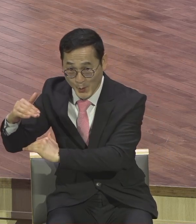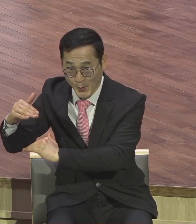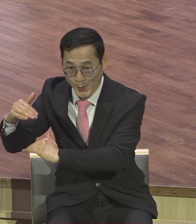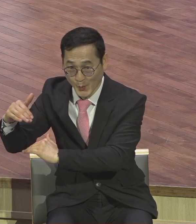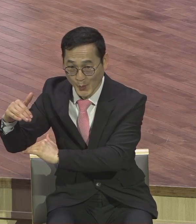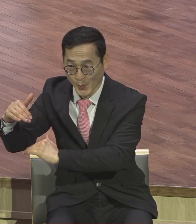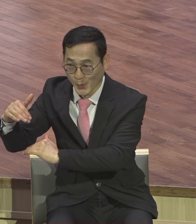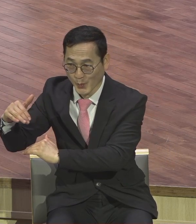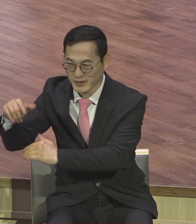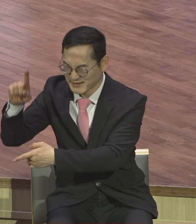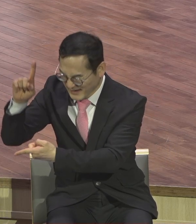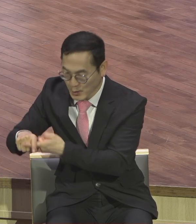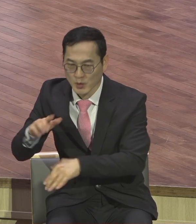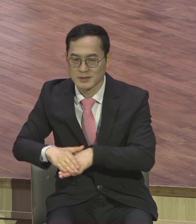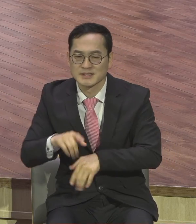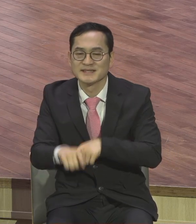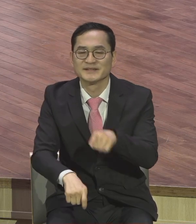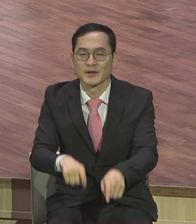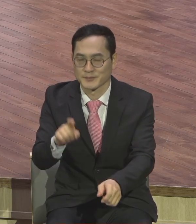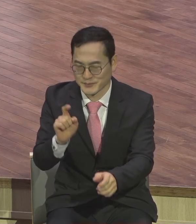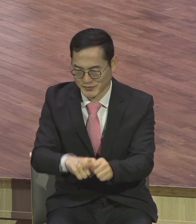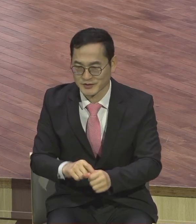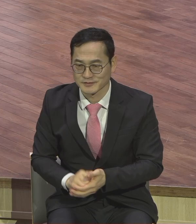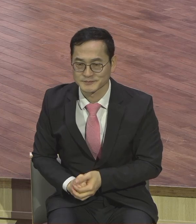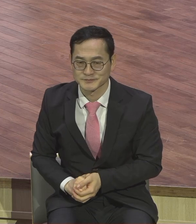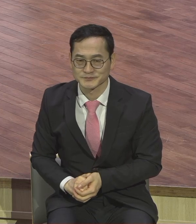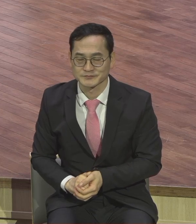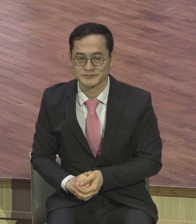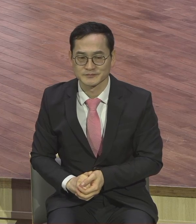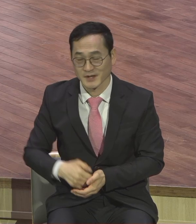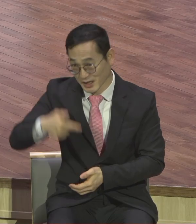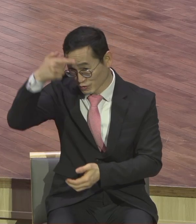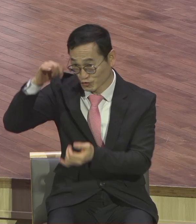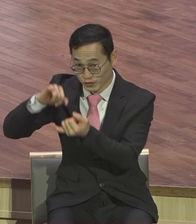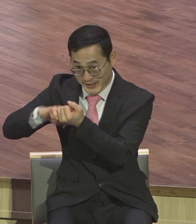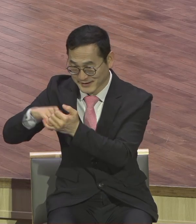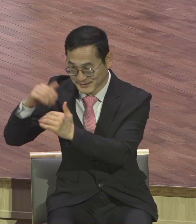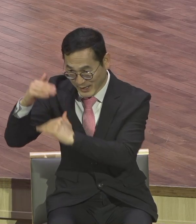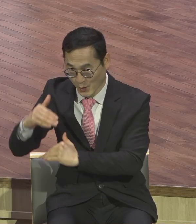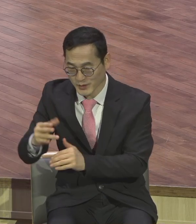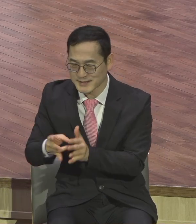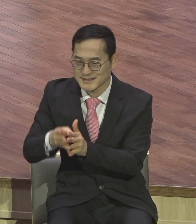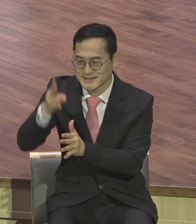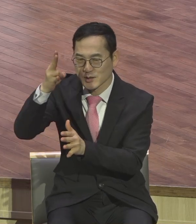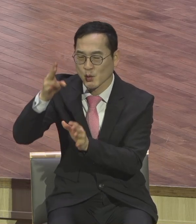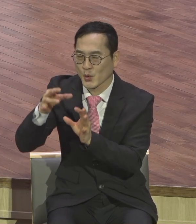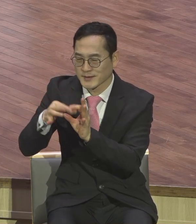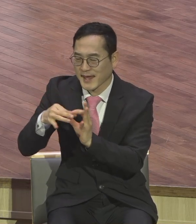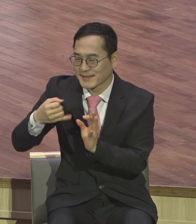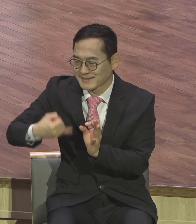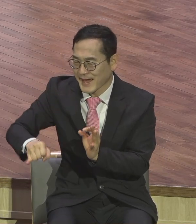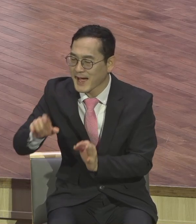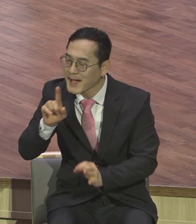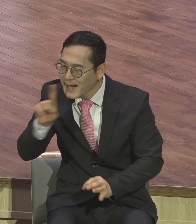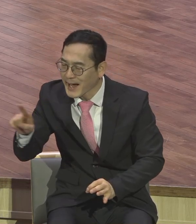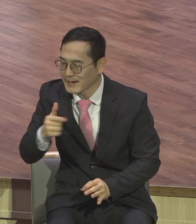예수님 말씀 전부 구약 말씀을 인용한 거예요 시온에 따라 크게 기뻐할 지어다 예루살렘에 따라